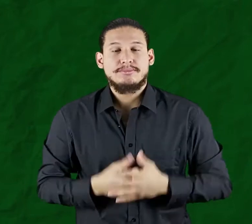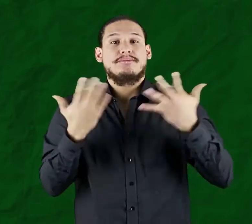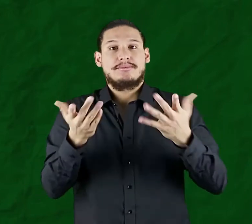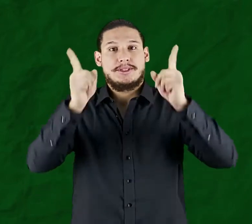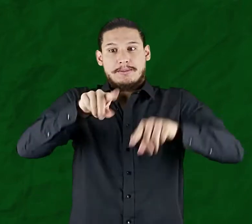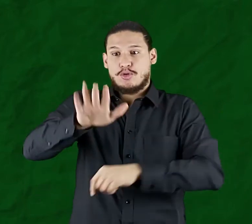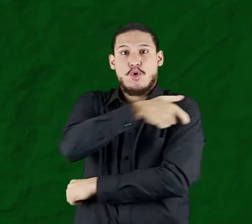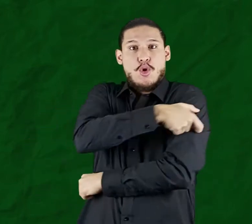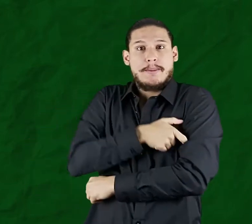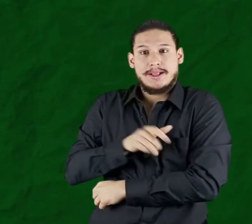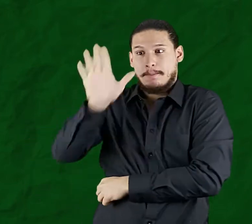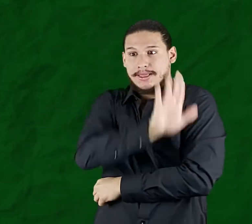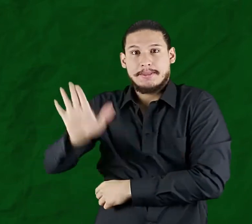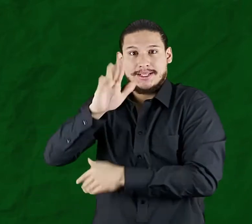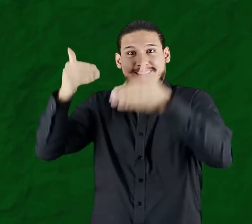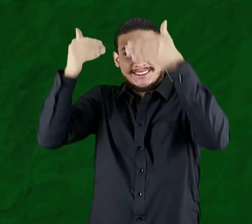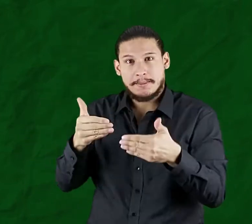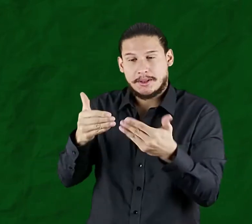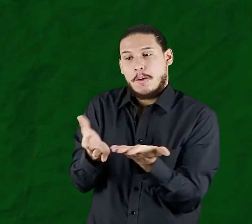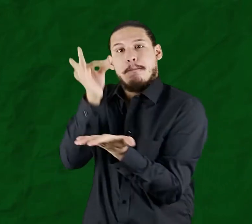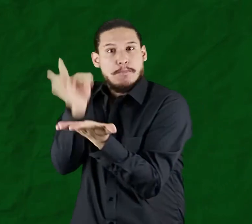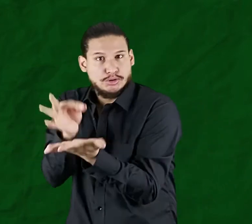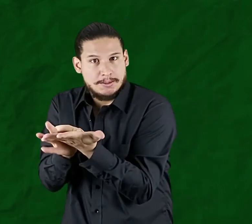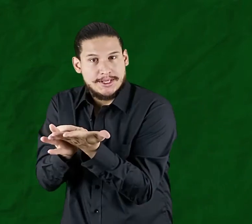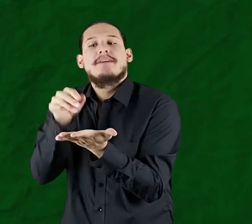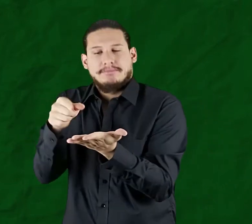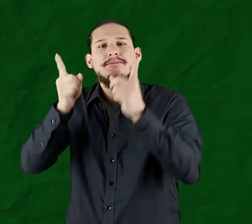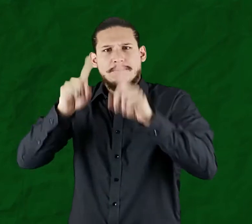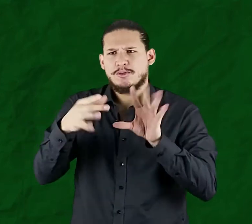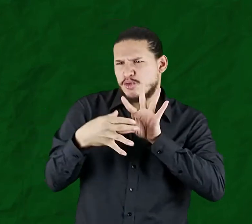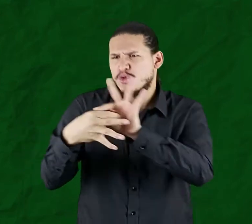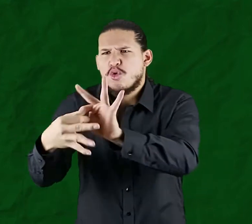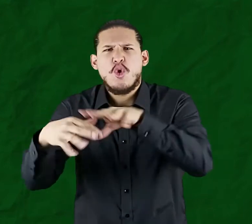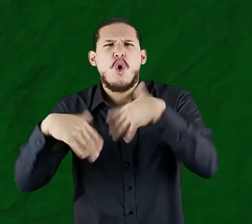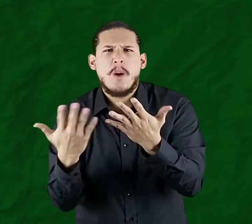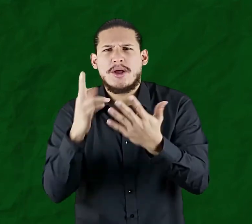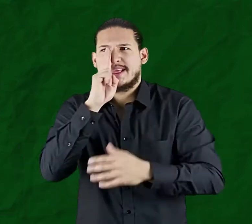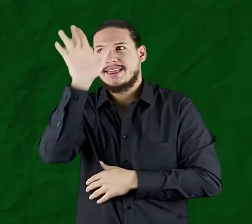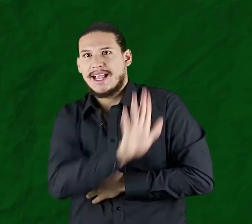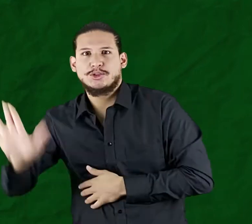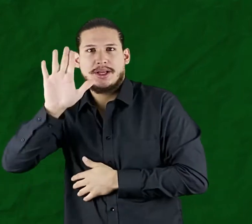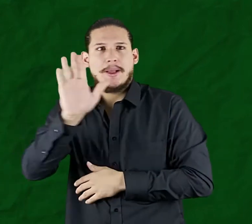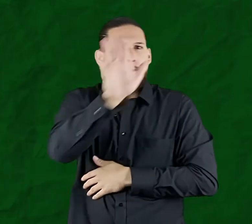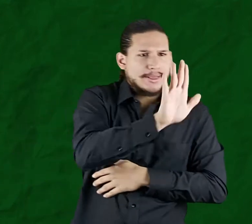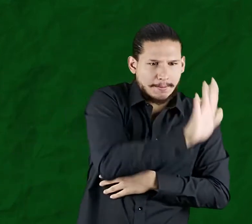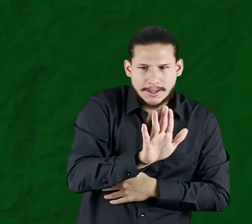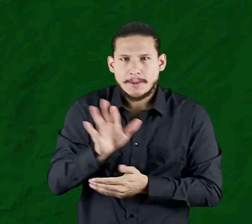El trabajo articulado entre comités municipales, departamentales y el Consejo Nacional de Discapacidad frente a